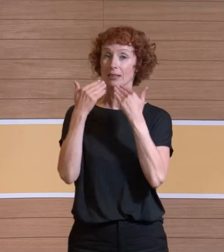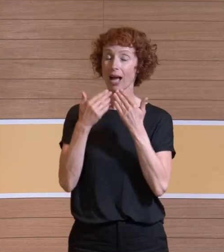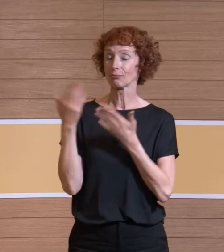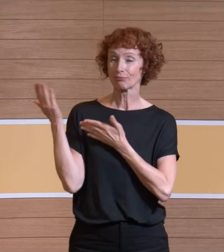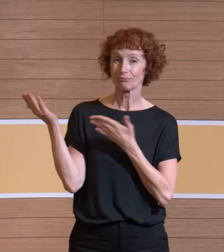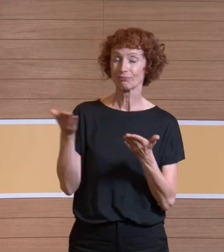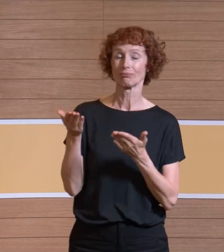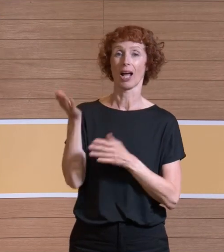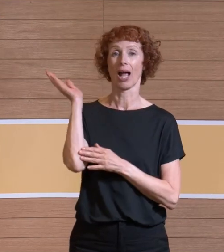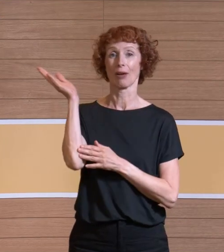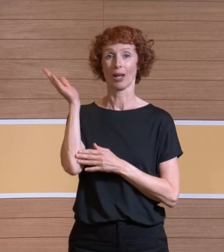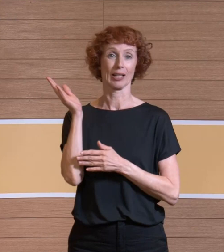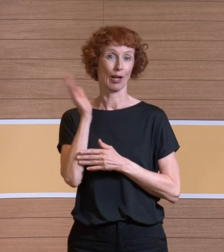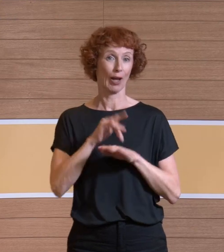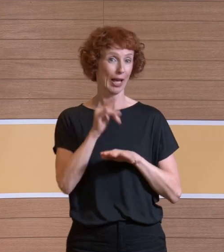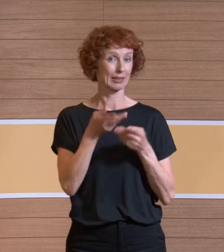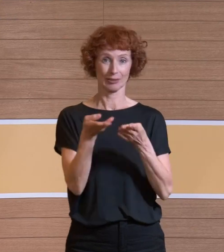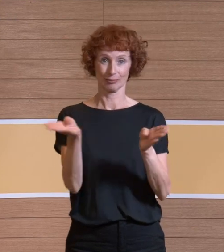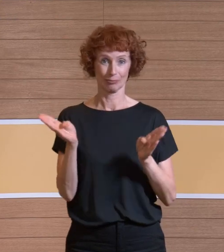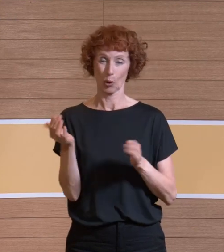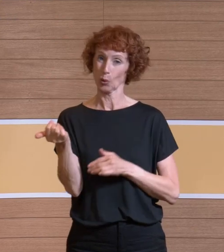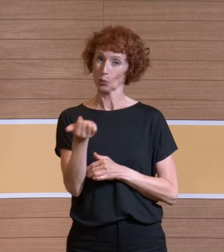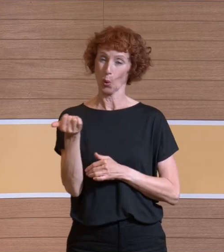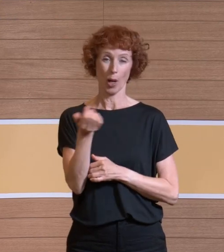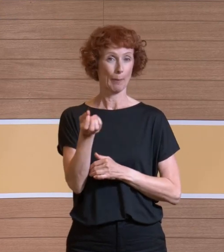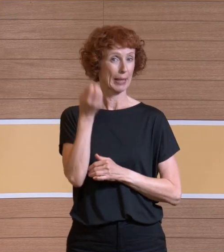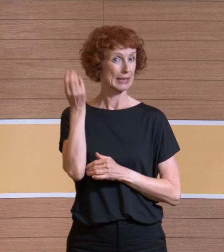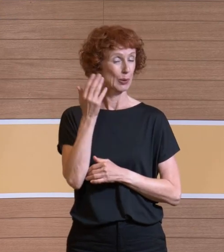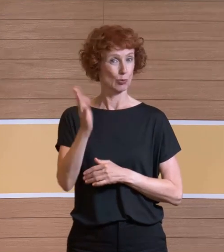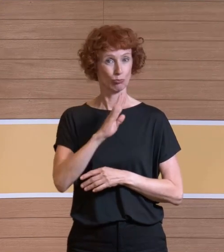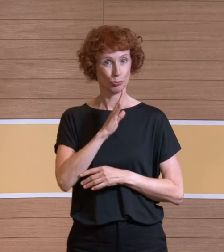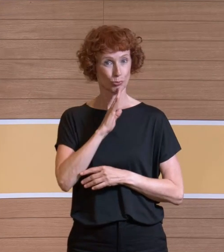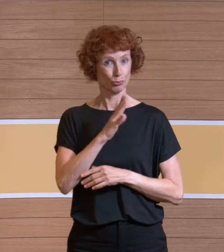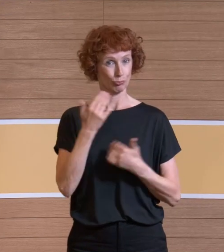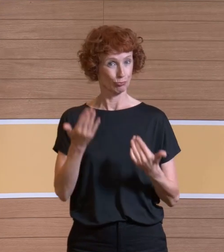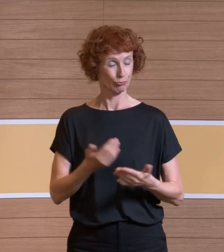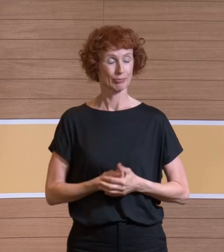Referentinnen und Referenten hier vor Ort für die tollen Präsentationen, für die tolle Diskussion.